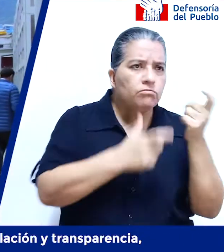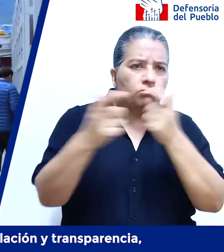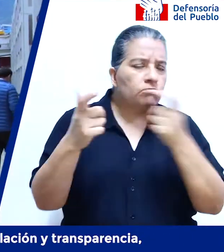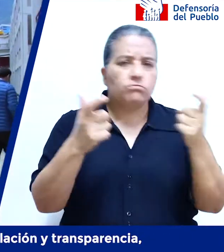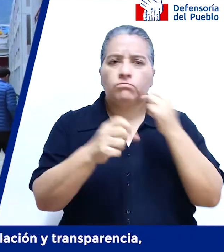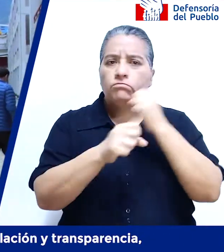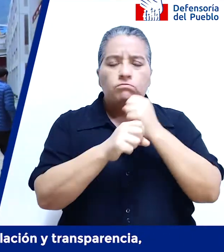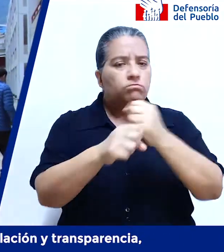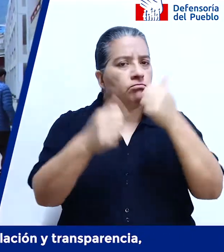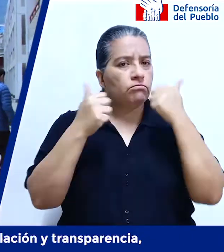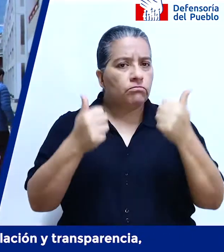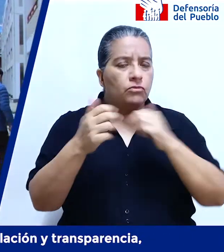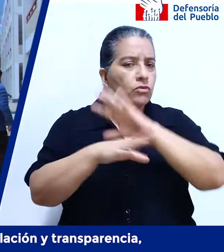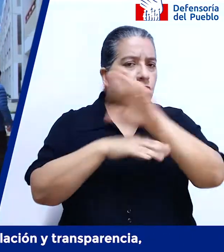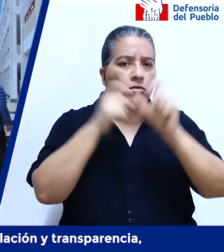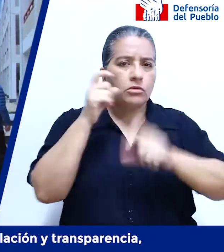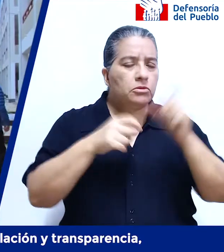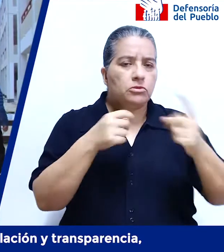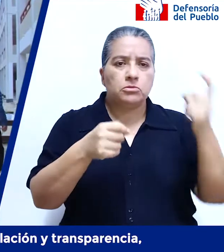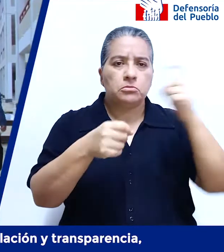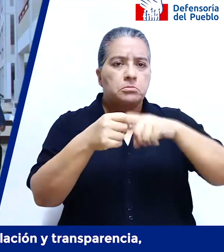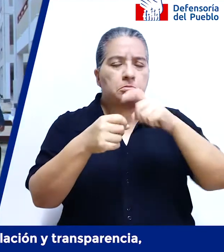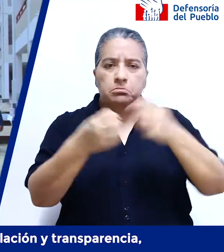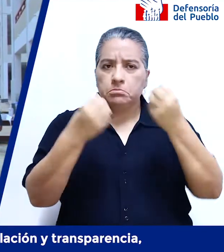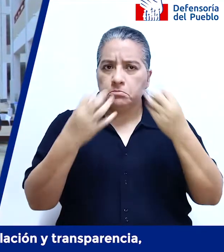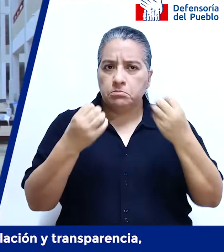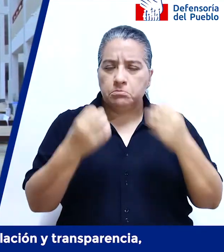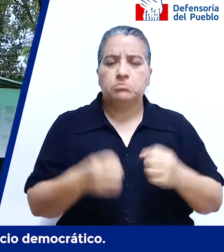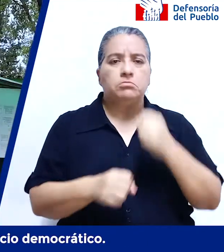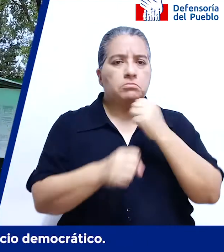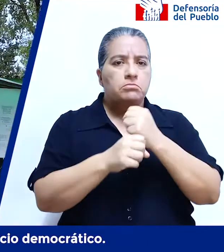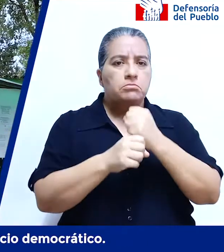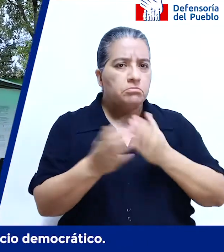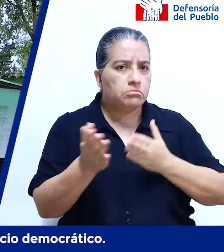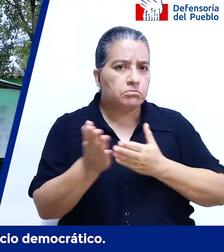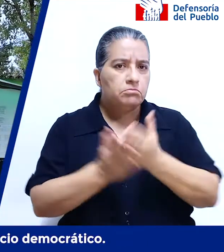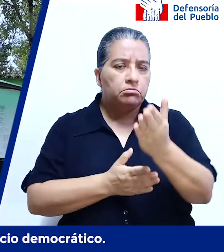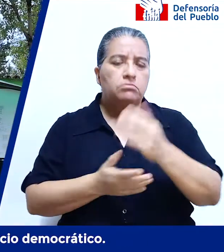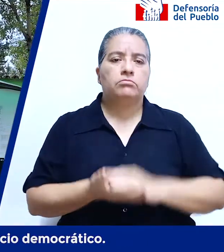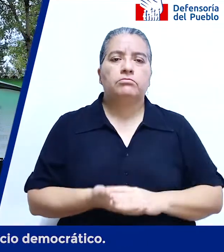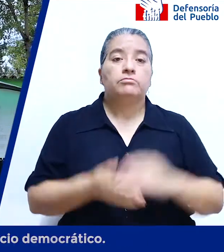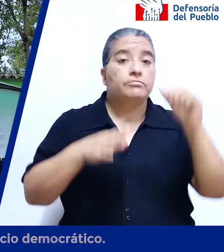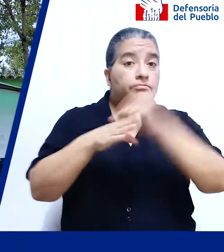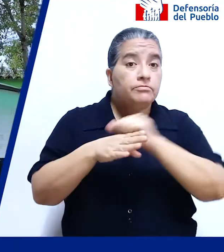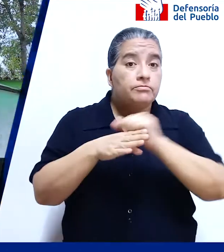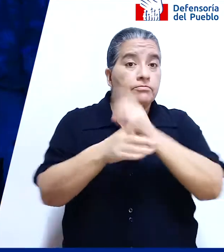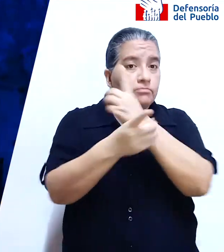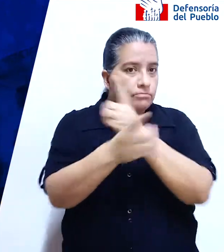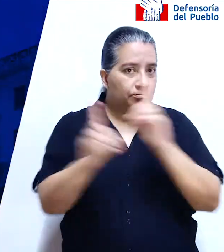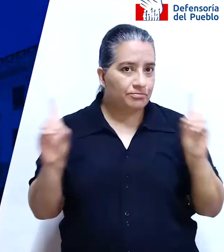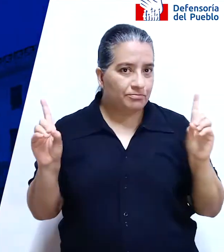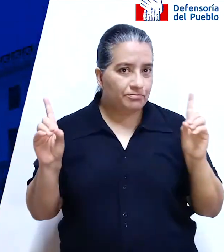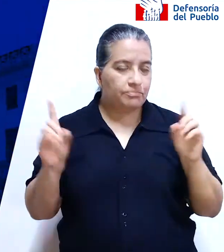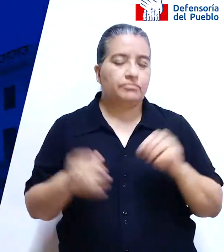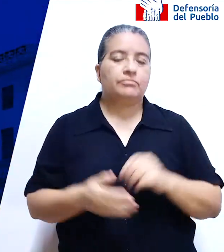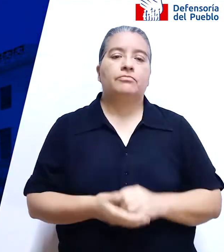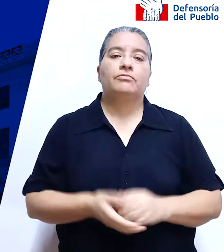participación de la población y transparencia, como un ejercicio democrático. La Defensoría del